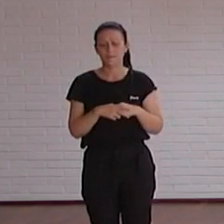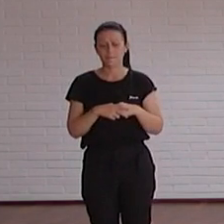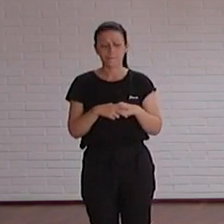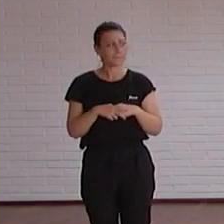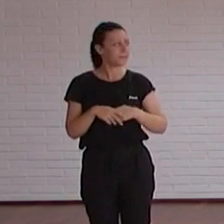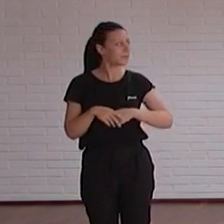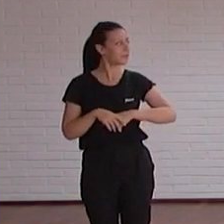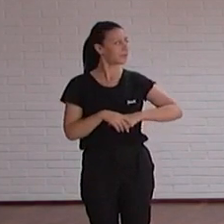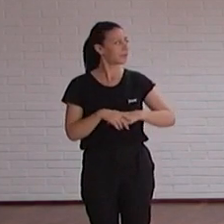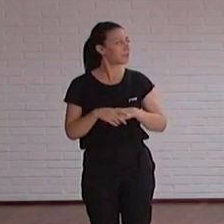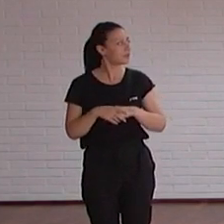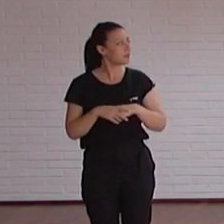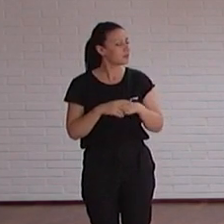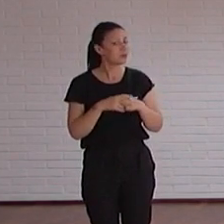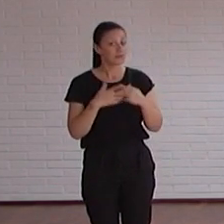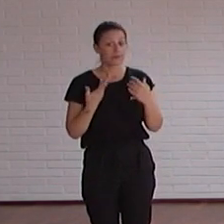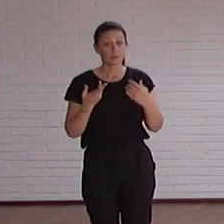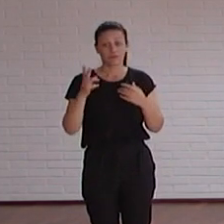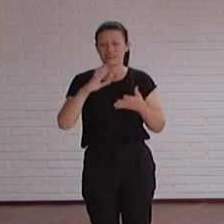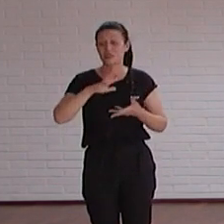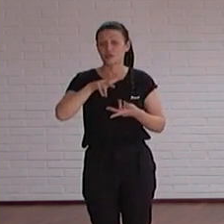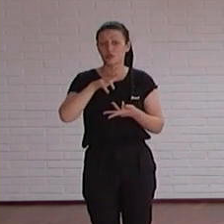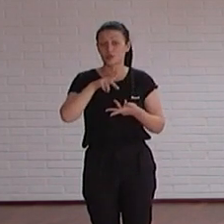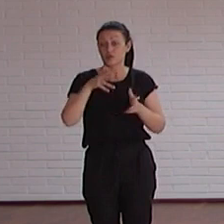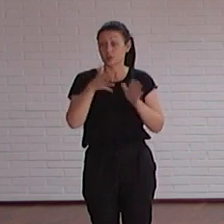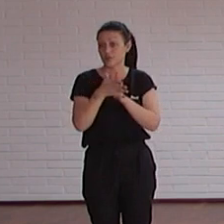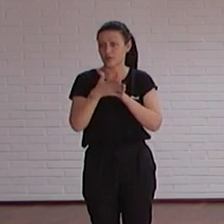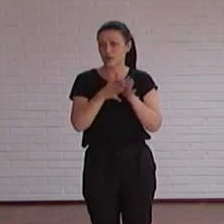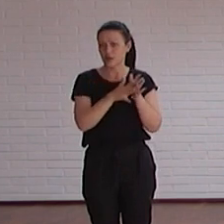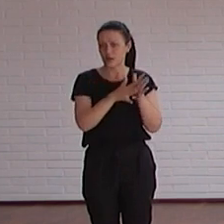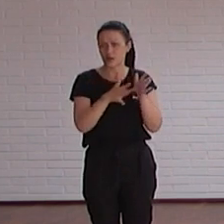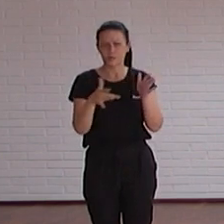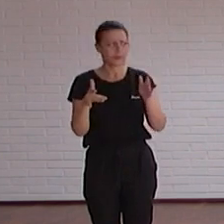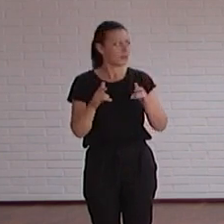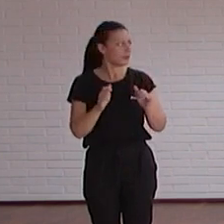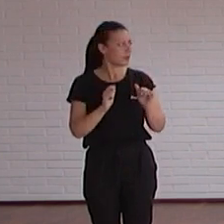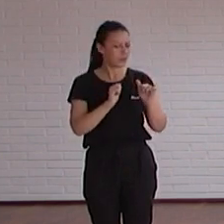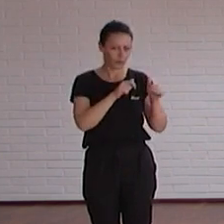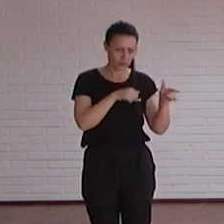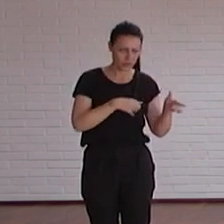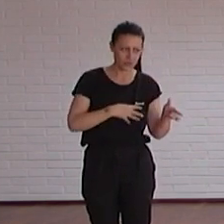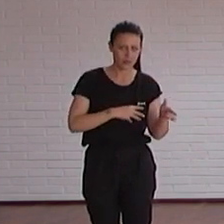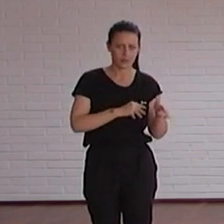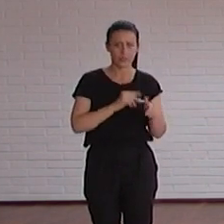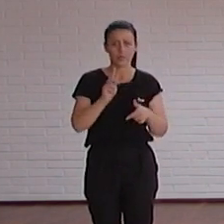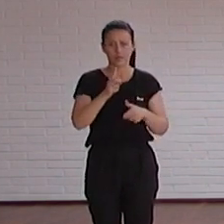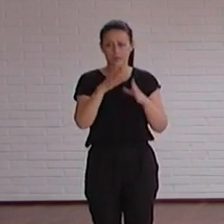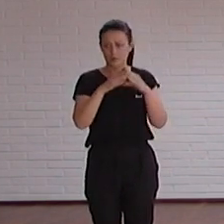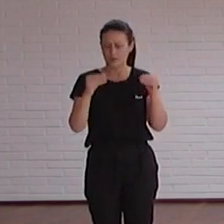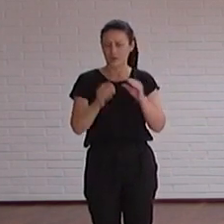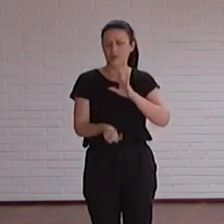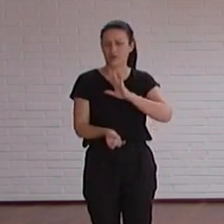que luego además ha sido ha ido es una noticia que ha tenido muchísimo recorrido porque empezó empezó ahí fuimos la primera universidad en